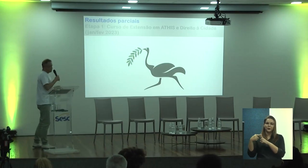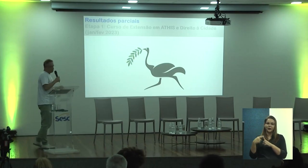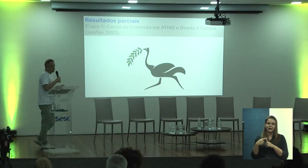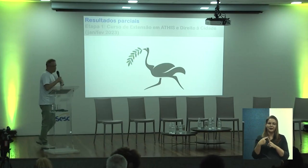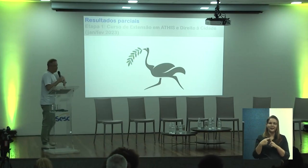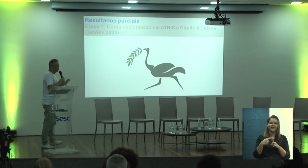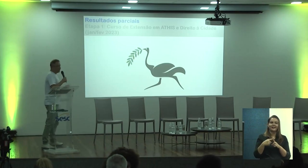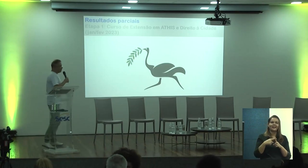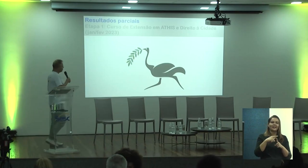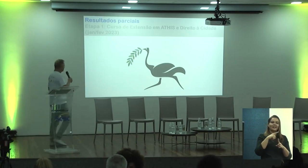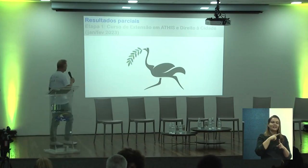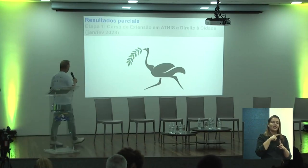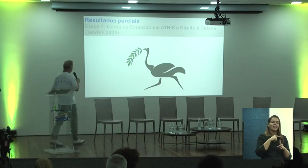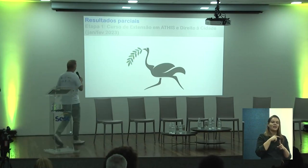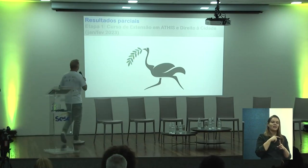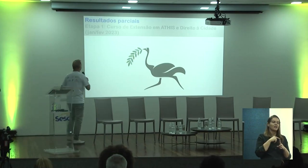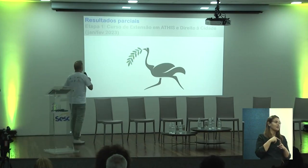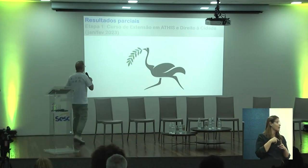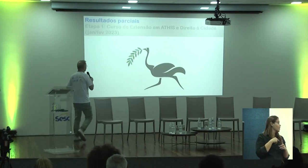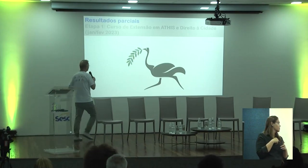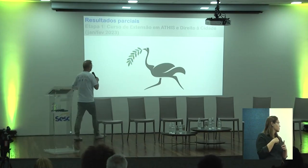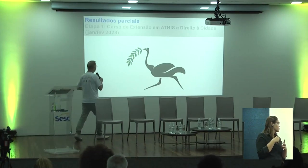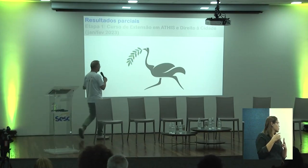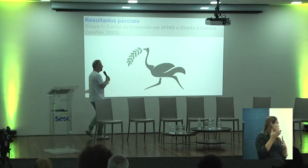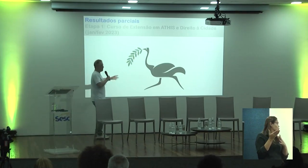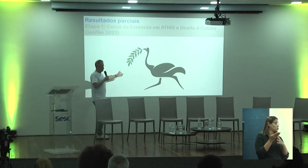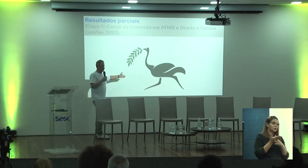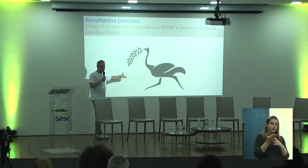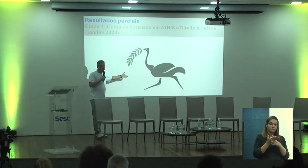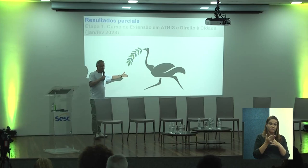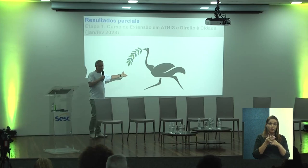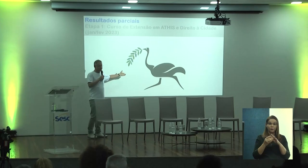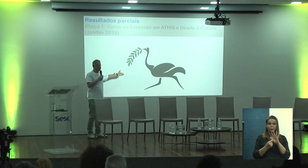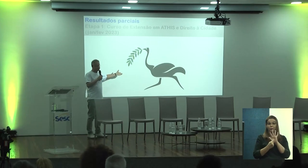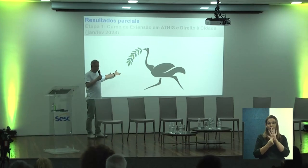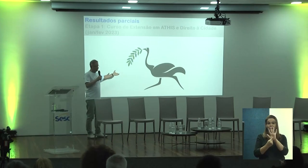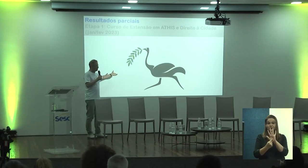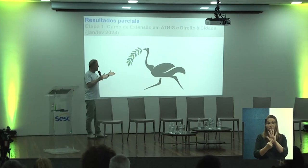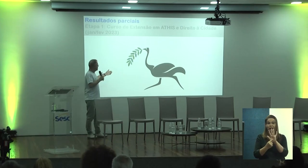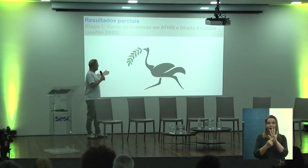Aí, só um intervalinho para mostrar a Ema.